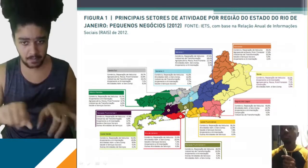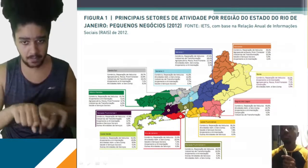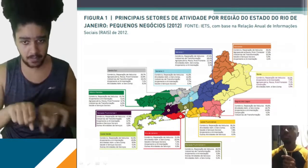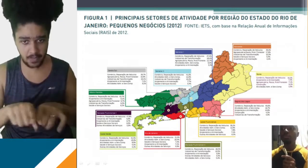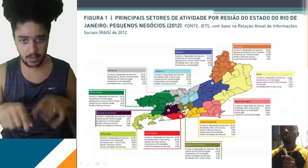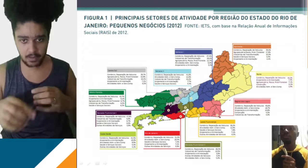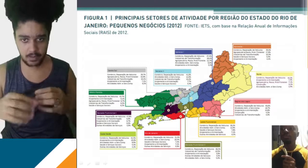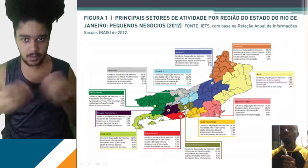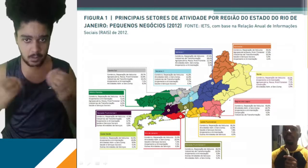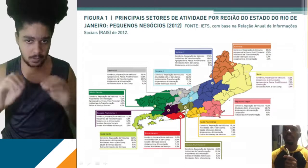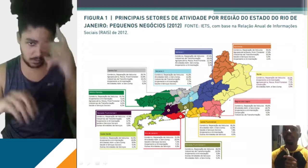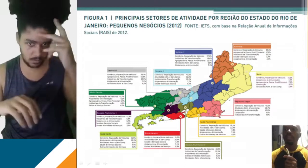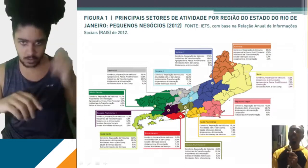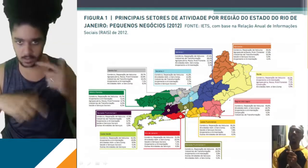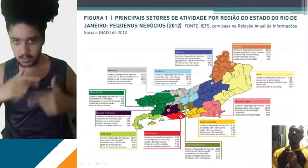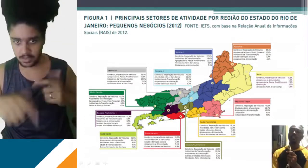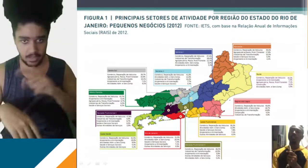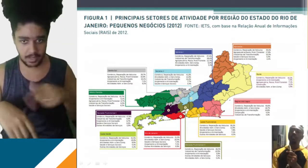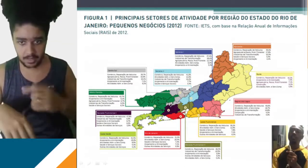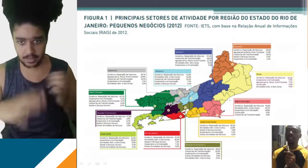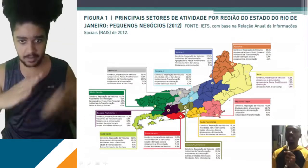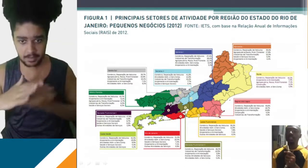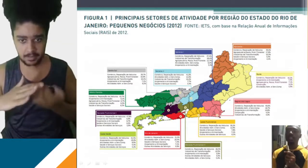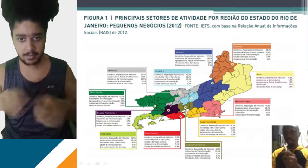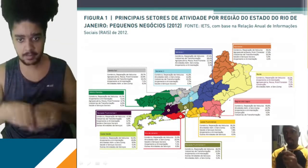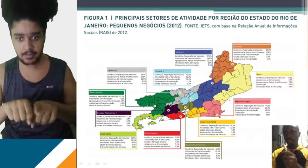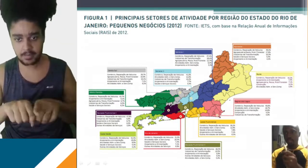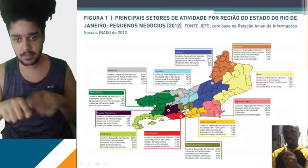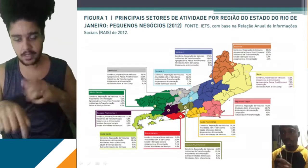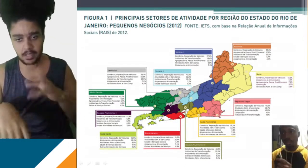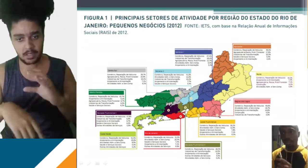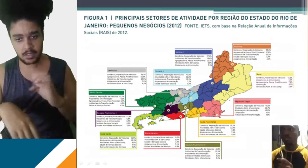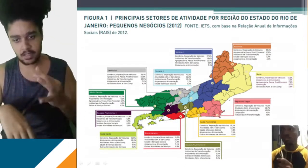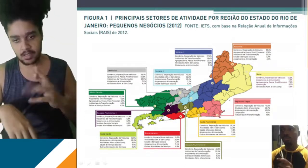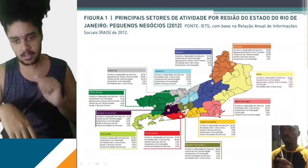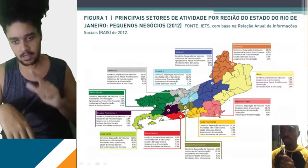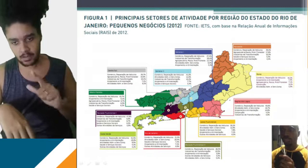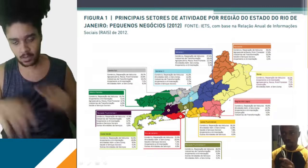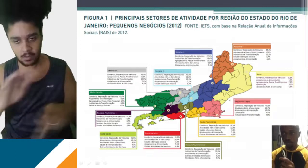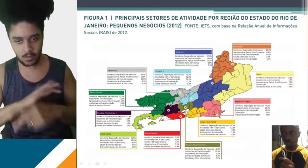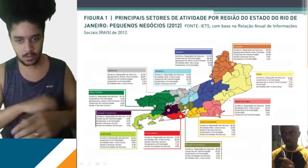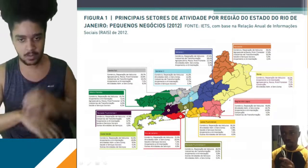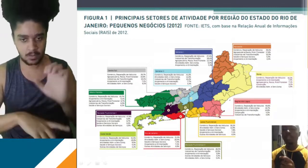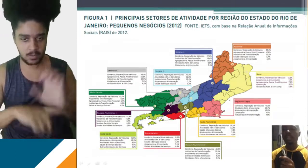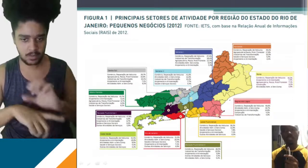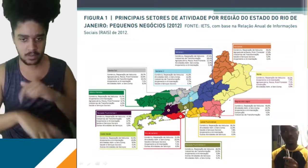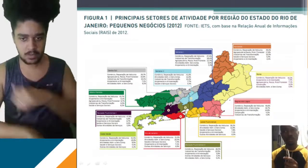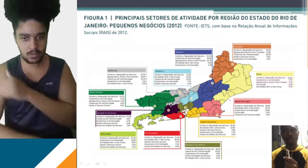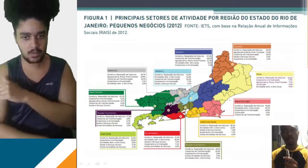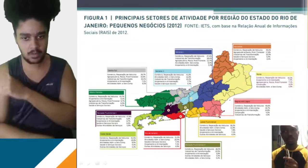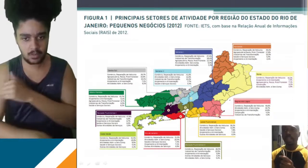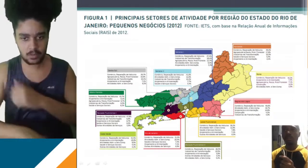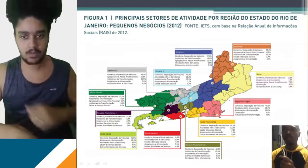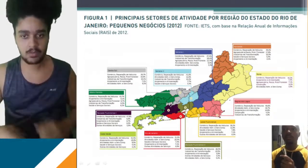produtores, enviam pessoas para trabalhar nessas empresas mais aqui, na região mais central do nosso estado. Tem outras